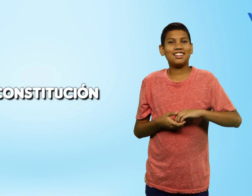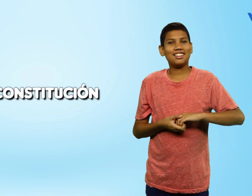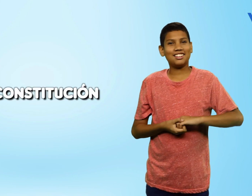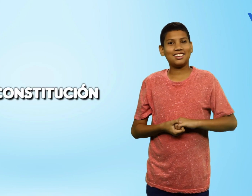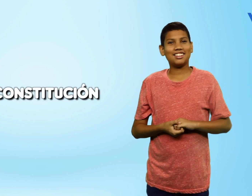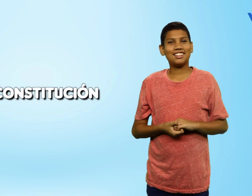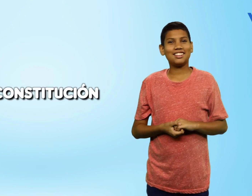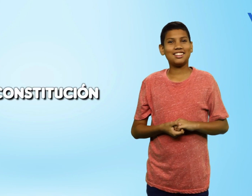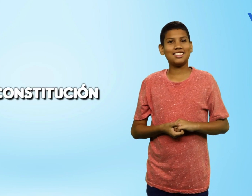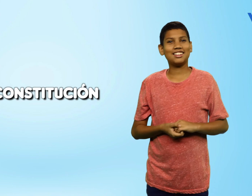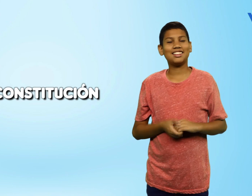Constitución